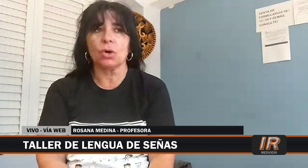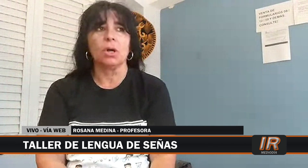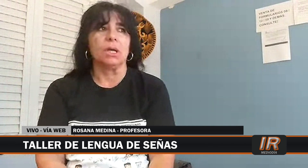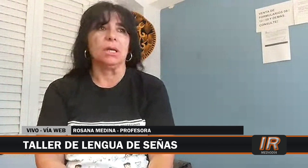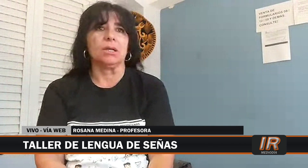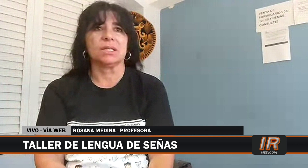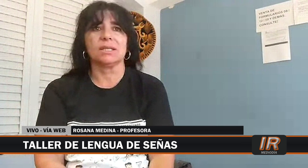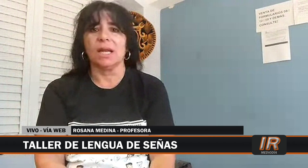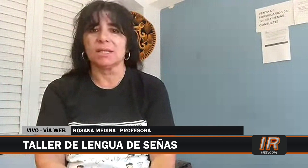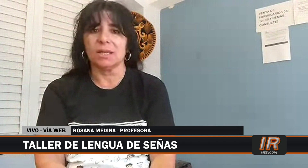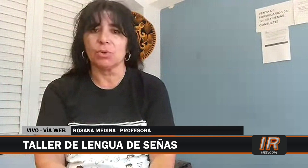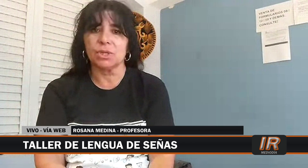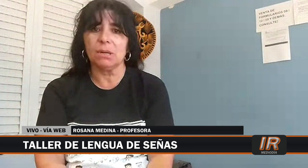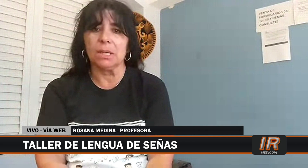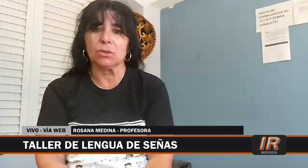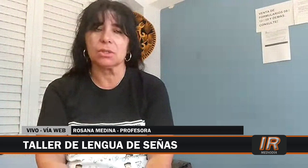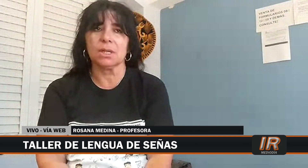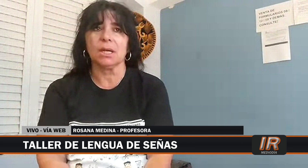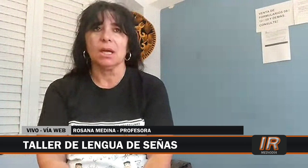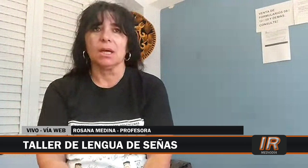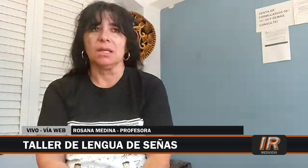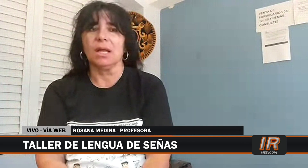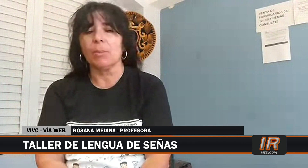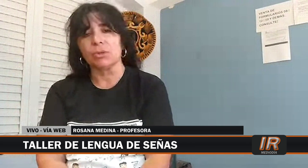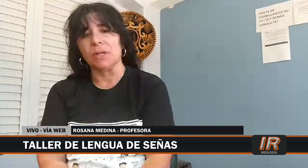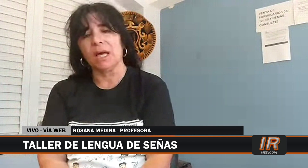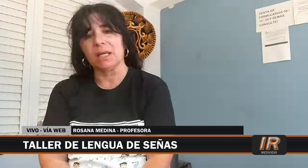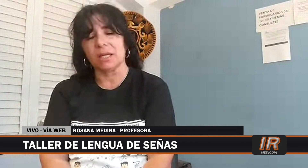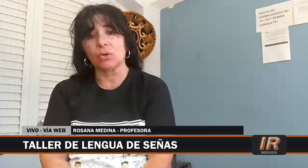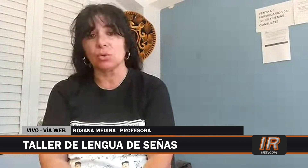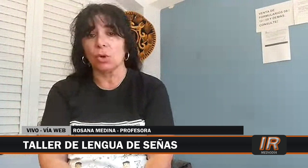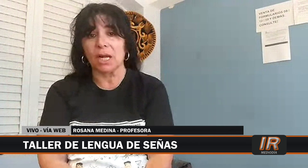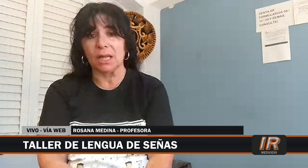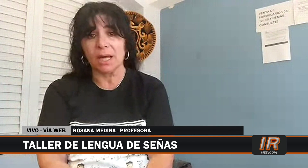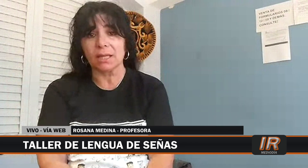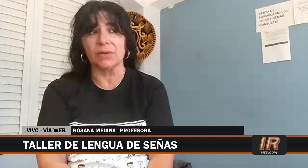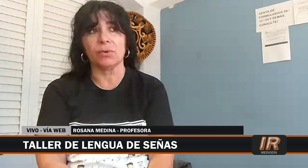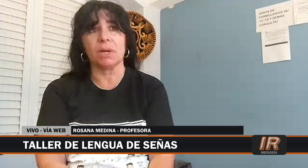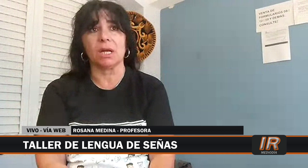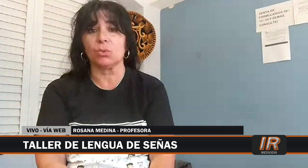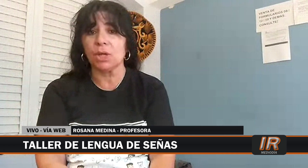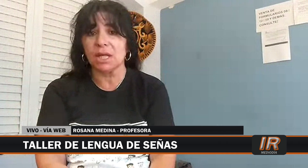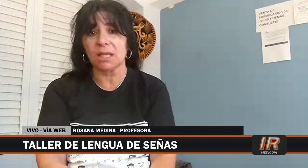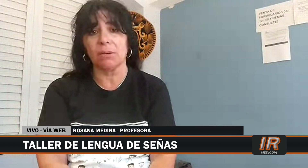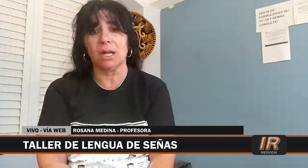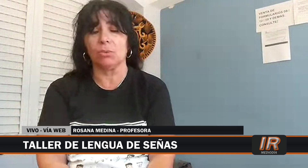y ya se les hace imposible. Entonces, tienen la posibilidad de hacerlo en su localidad de forma gratuita, a través de la